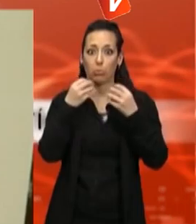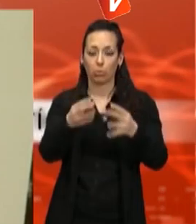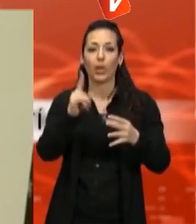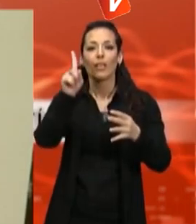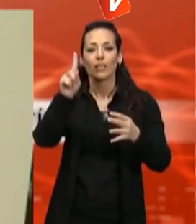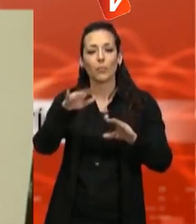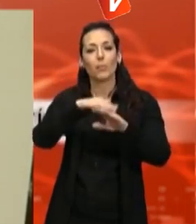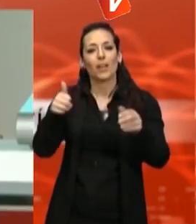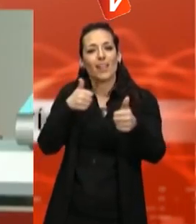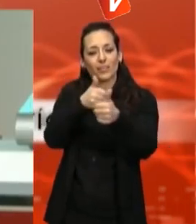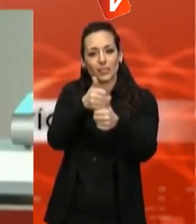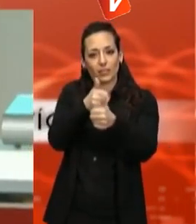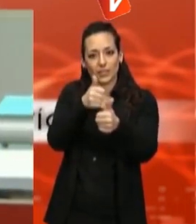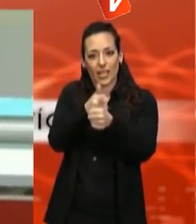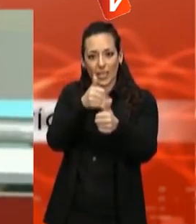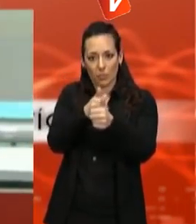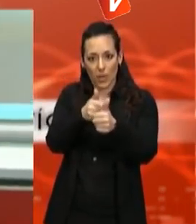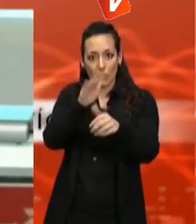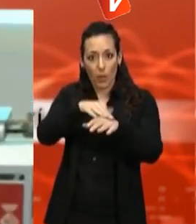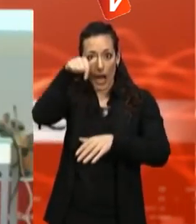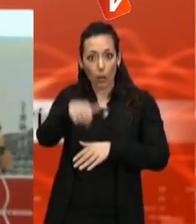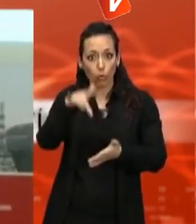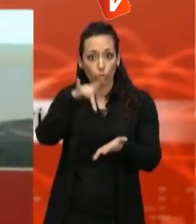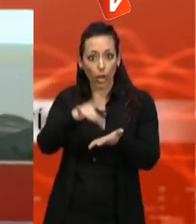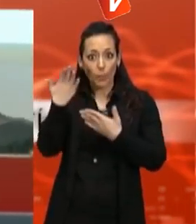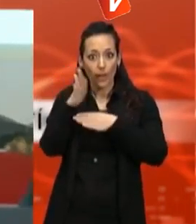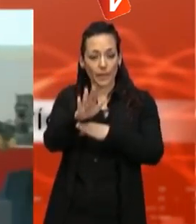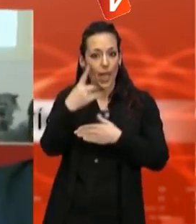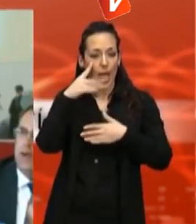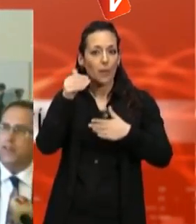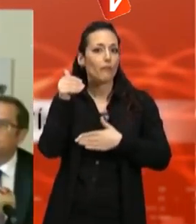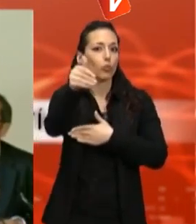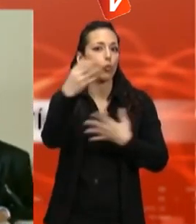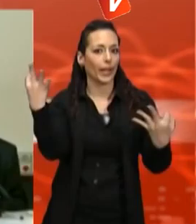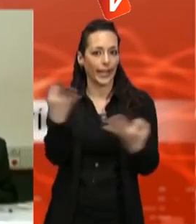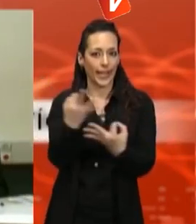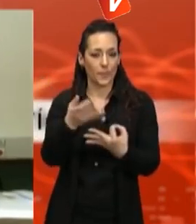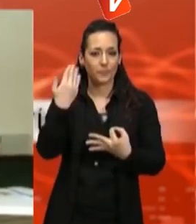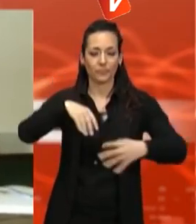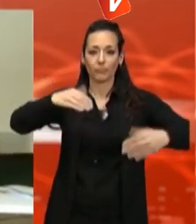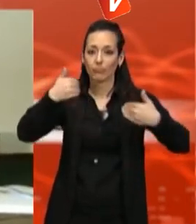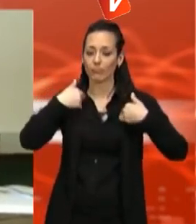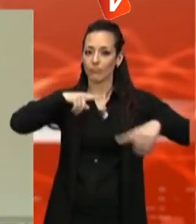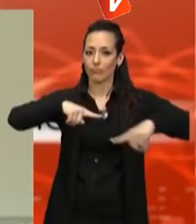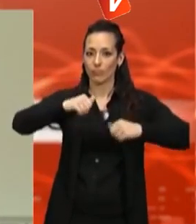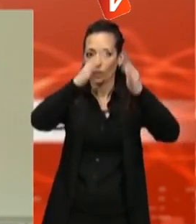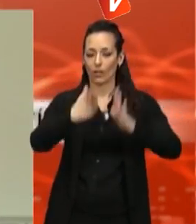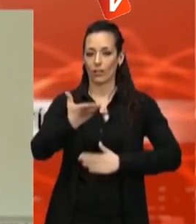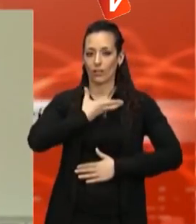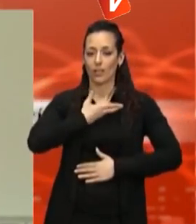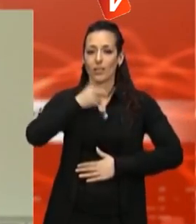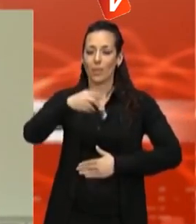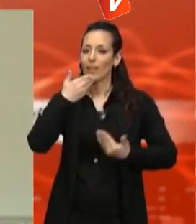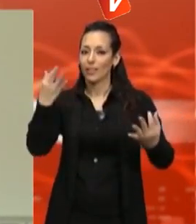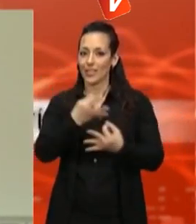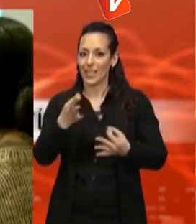arribar a plantejar. La sessió està organitzada per l'àrea de promoció econòmica i innovació de l'Ajuntament de Terrassa a través dels serveis municipals de